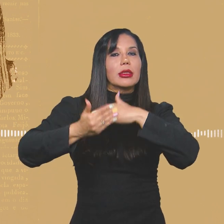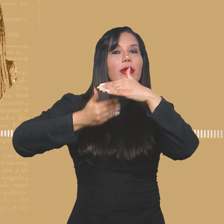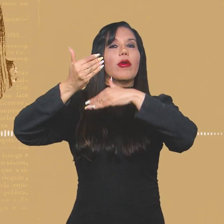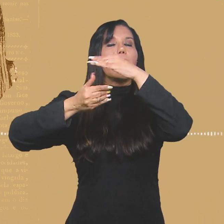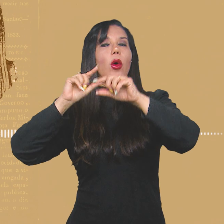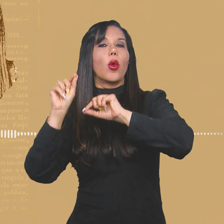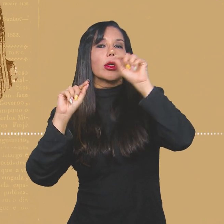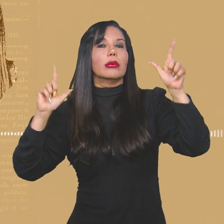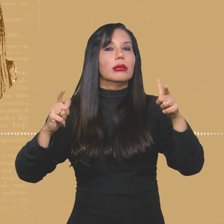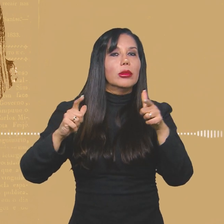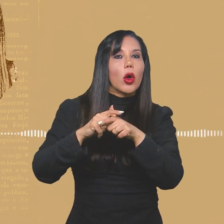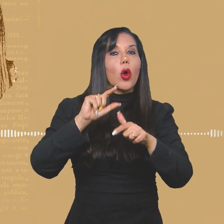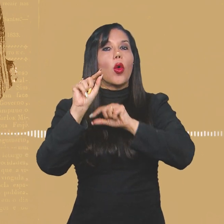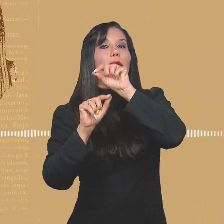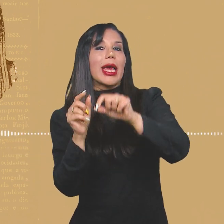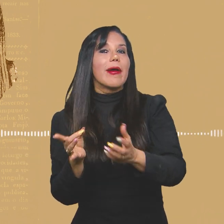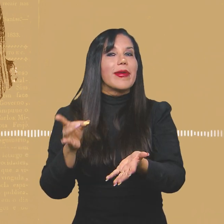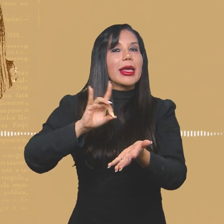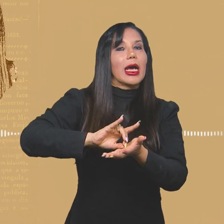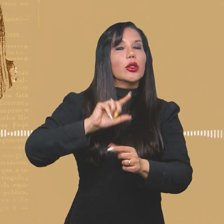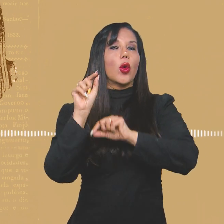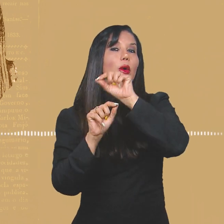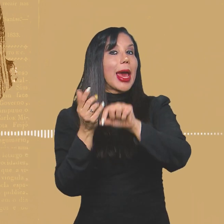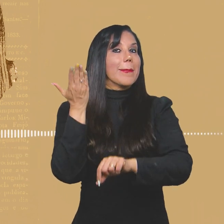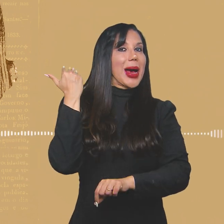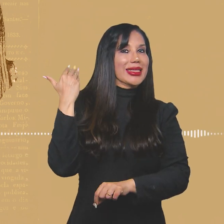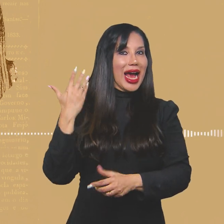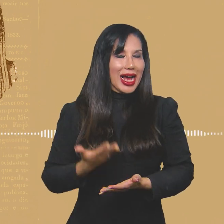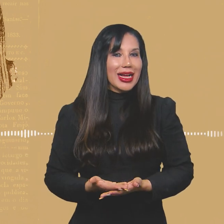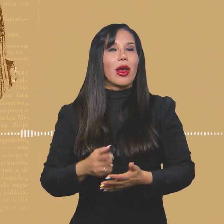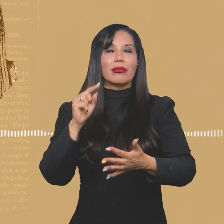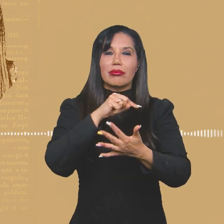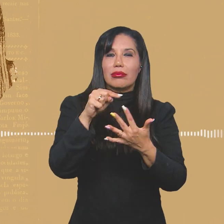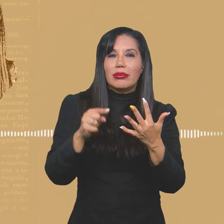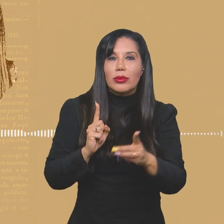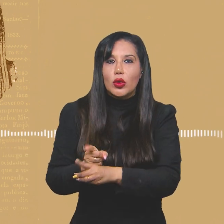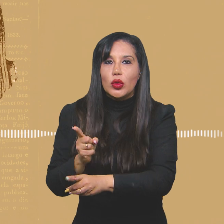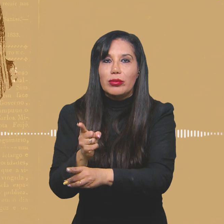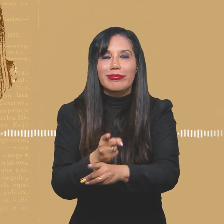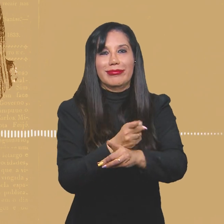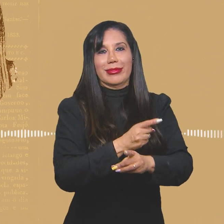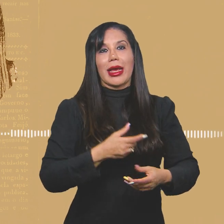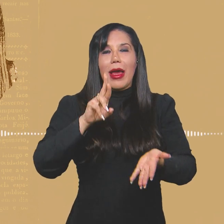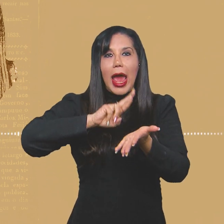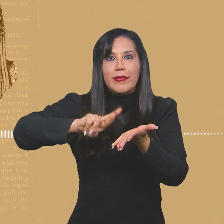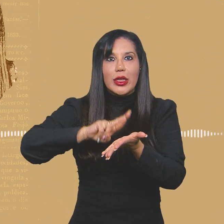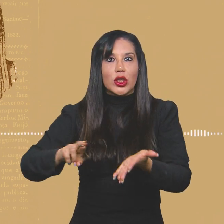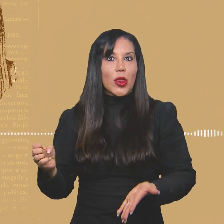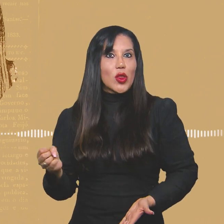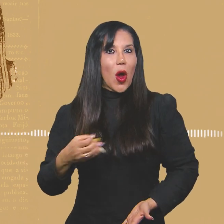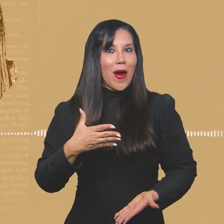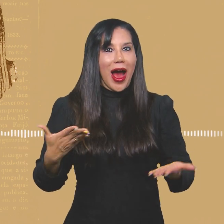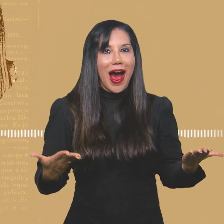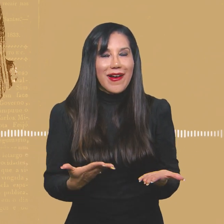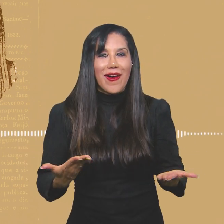diminuiu, o que é verdadeiro ainda, o que virou passado, né? São constatações que a gente quer fazer. Seria